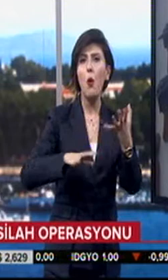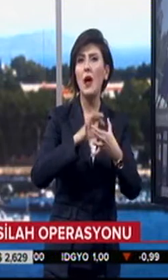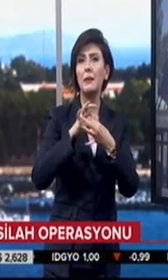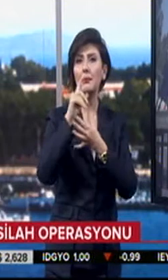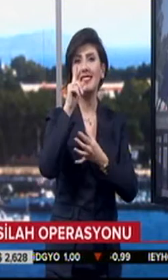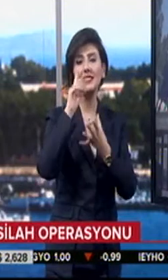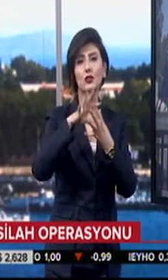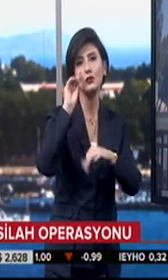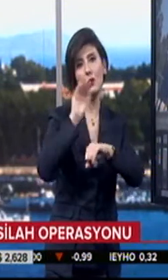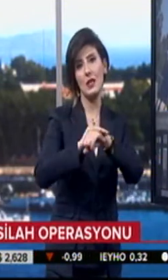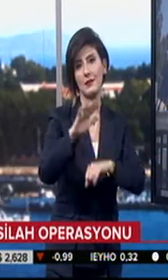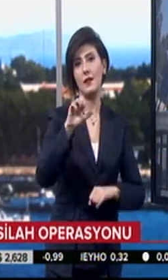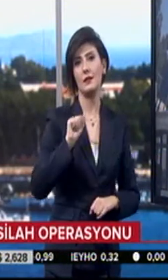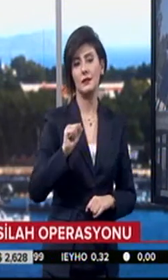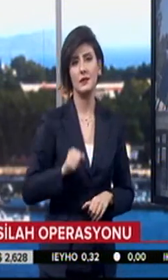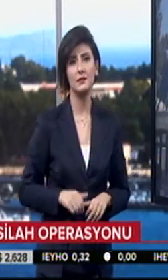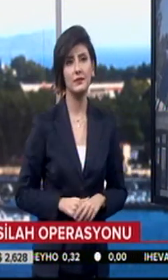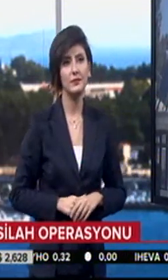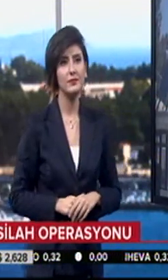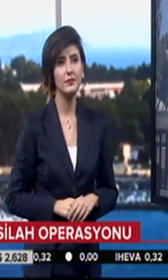bir kişi gözaltına alındı.